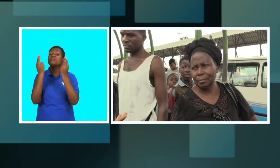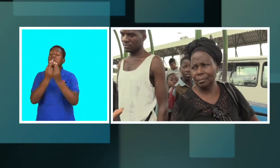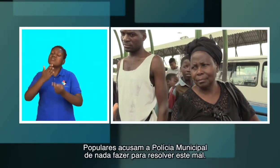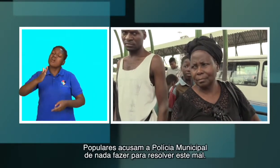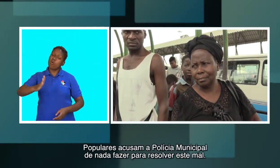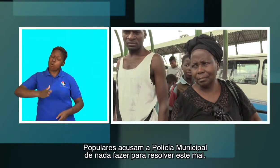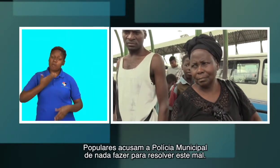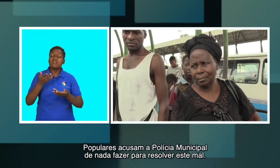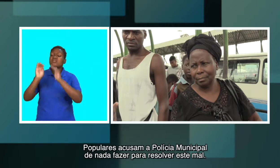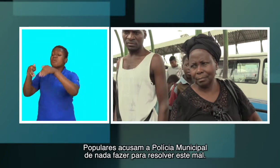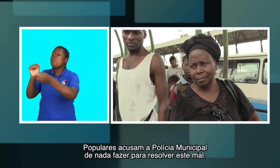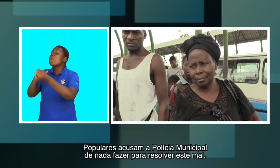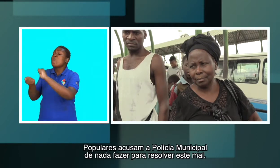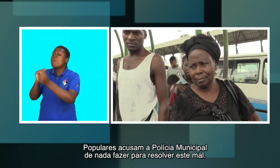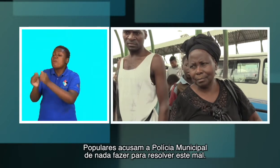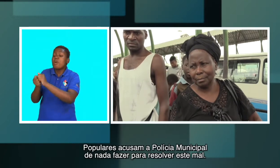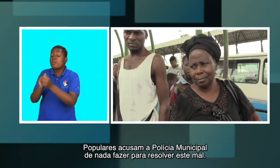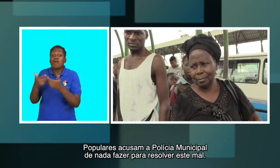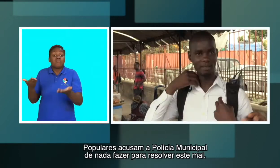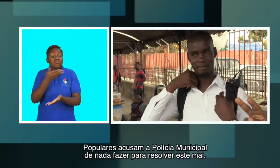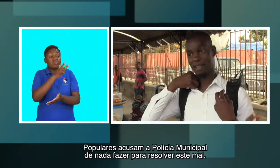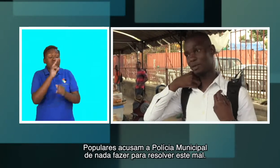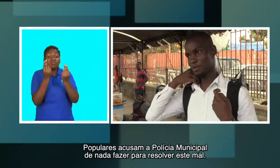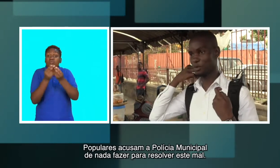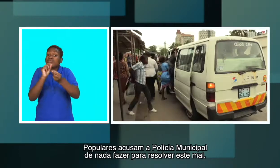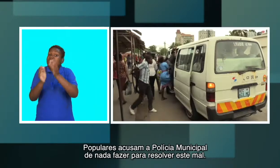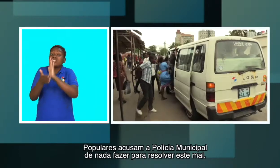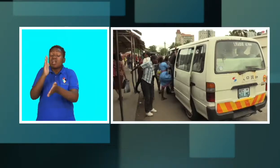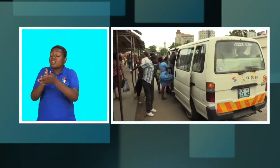Populares acusam a polícia municipal de nada a fazer para resolver este mal.